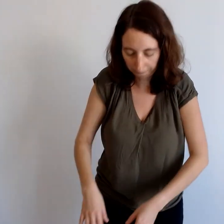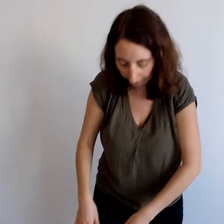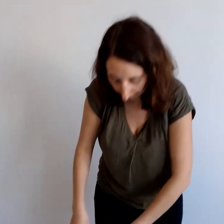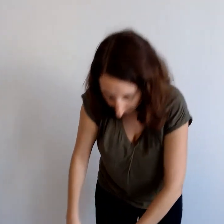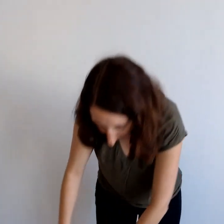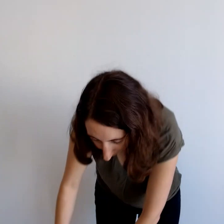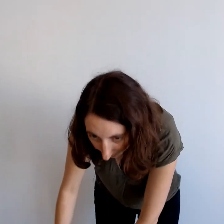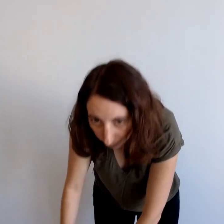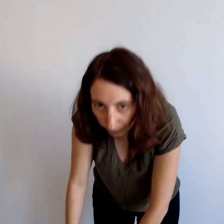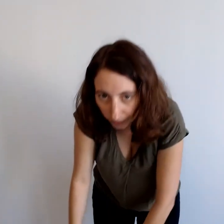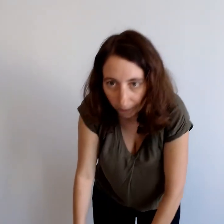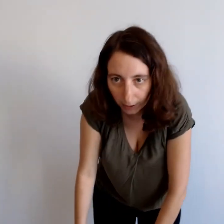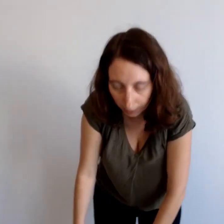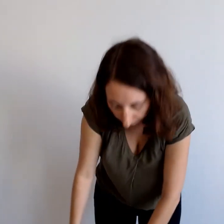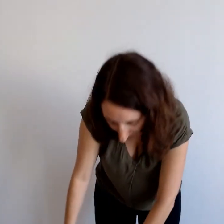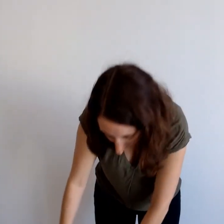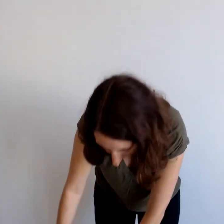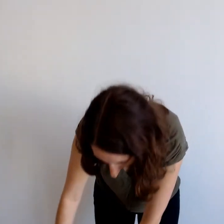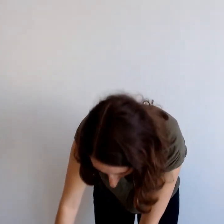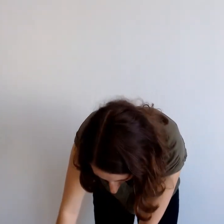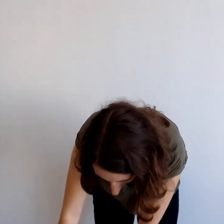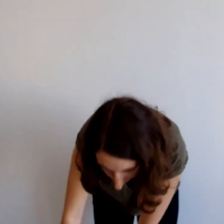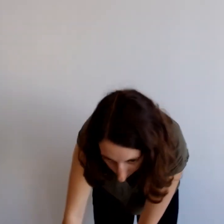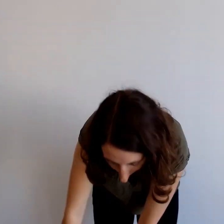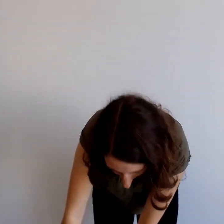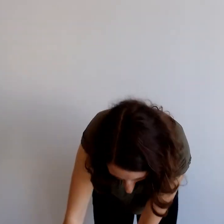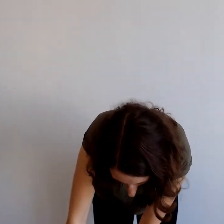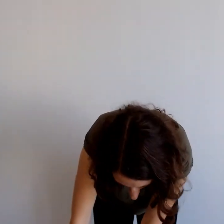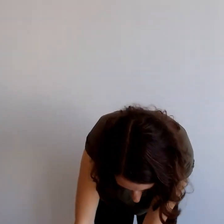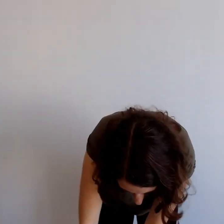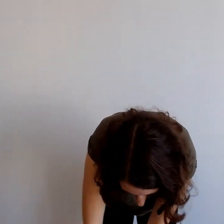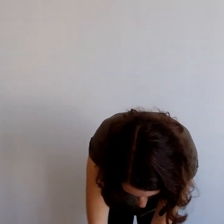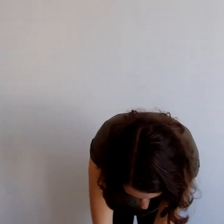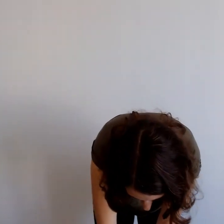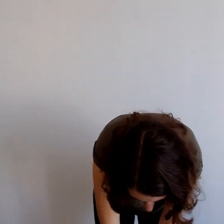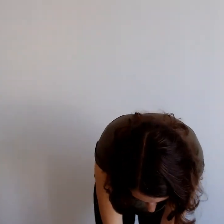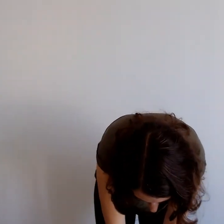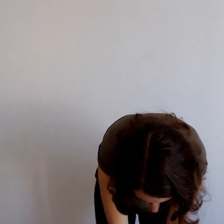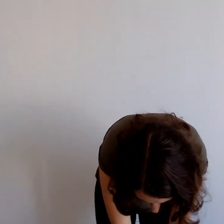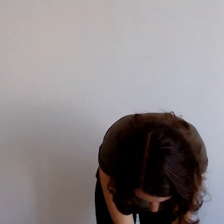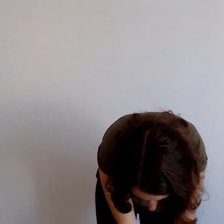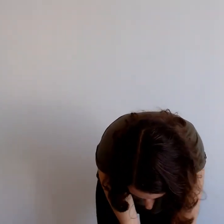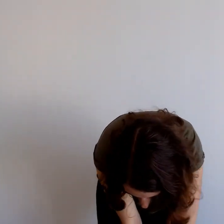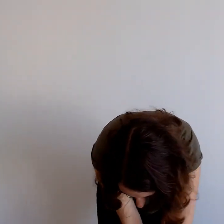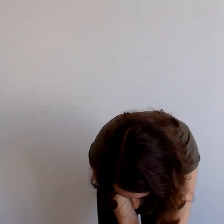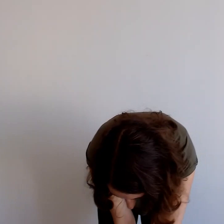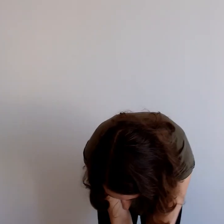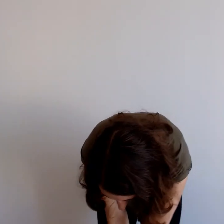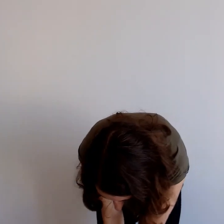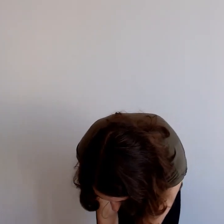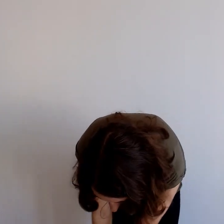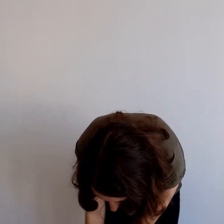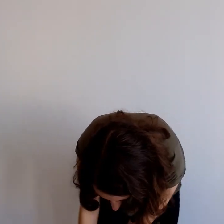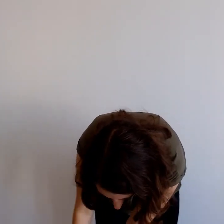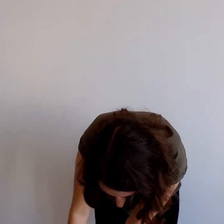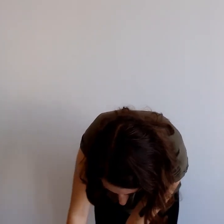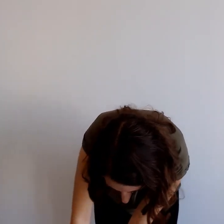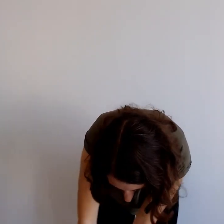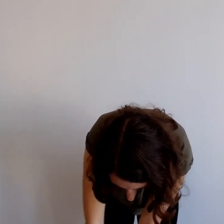Comme si ça formait de petites vagues. Donc c'est parti. Moi, je ne me penche pas trop pour que vous me voyez bien. Vous dessinez des huit d'abord en bas de votre corps,